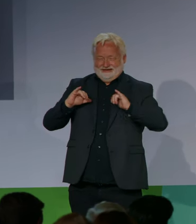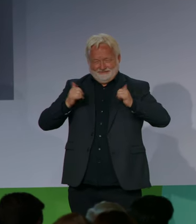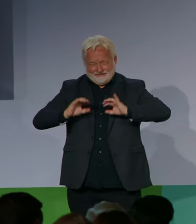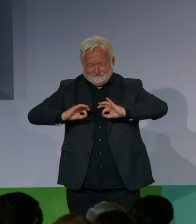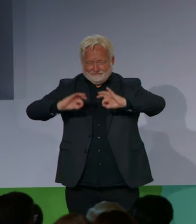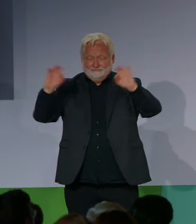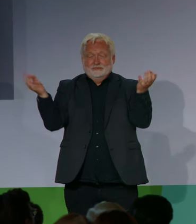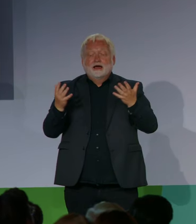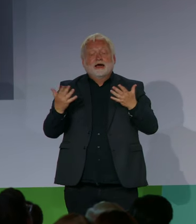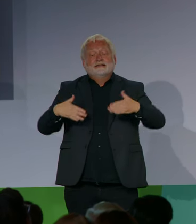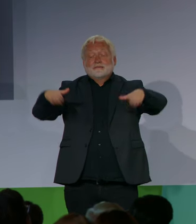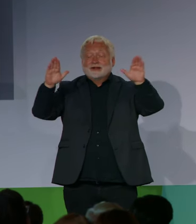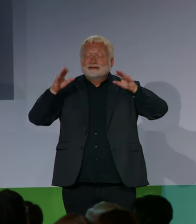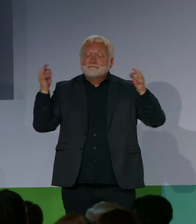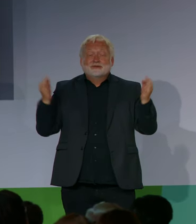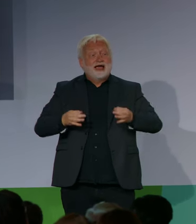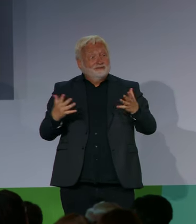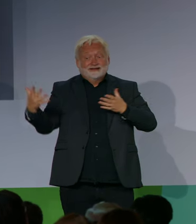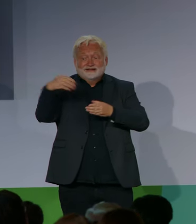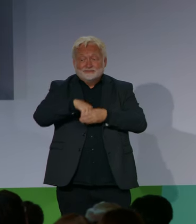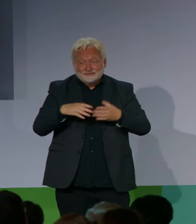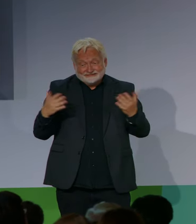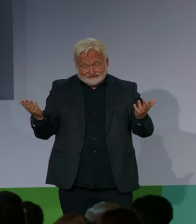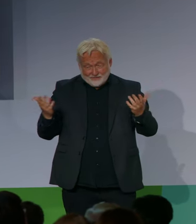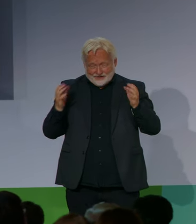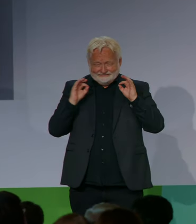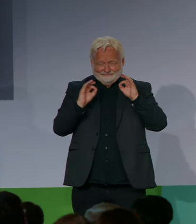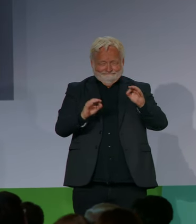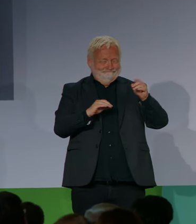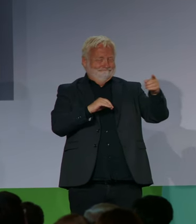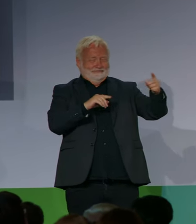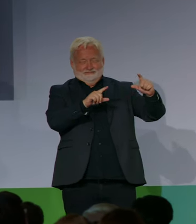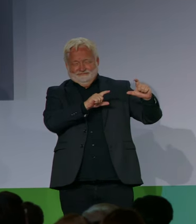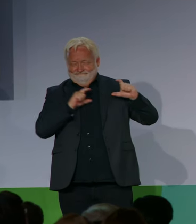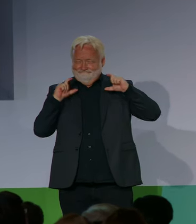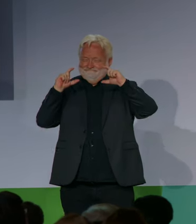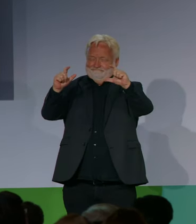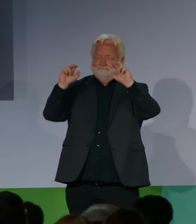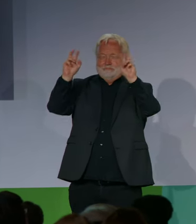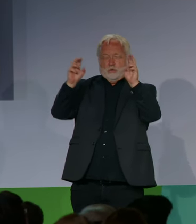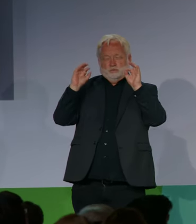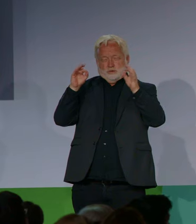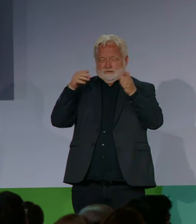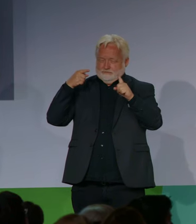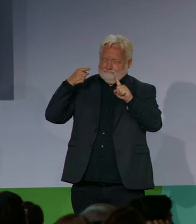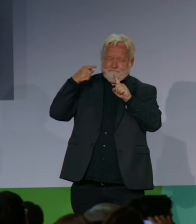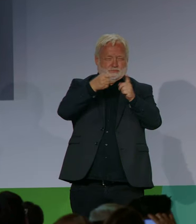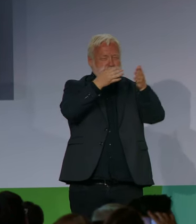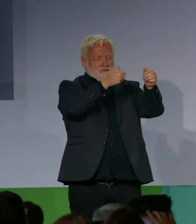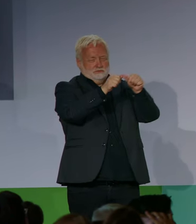sage ich heute vielen Dank für Ihren Dienst für andere. Vielen Dank für Ihren Dienst an unserer Demokratie.